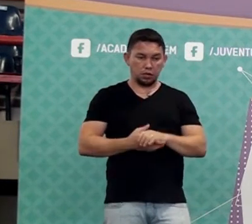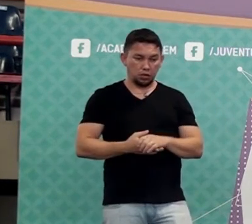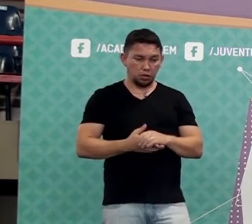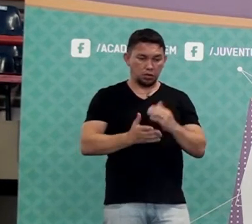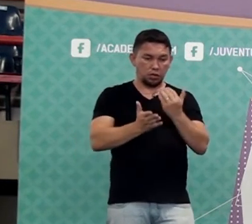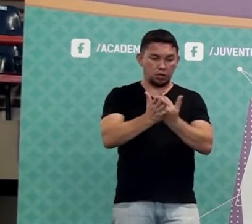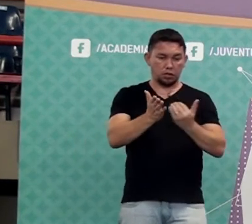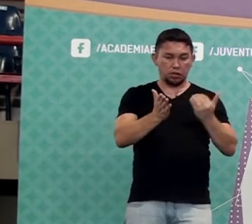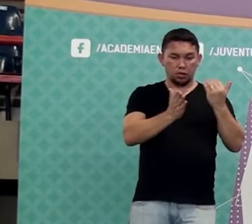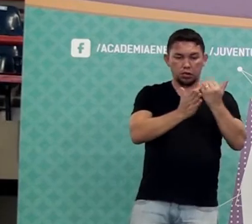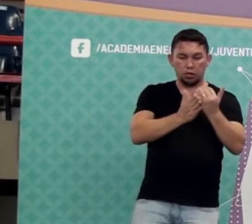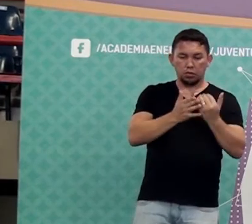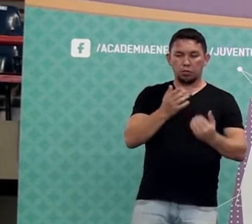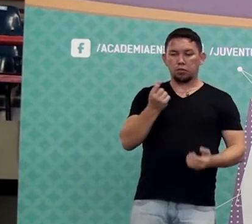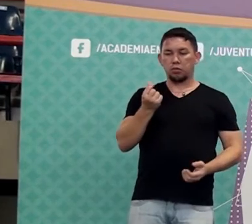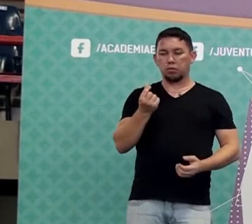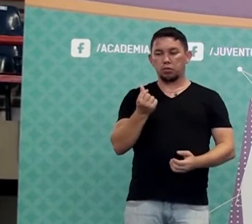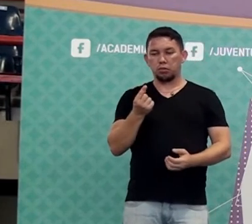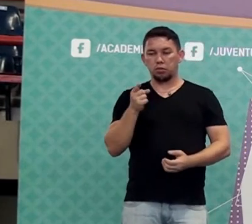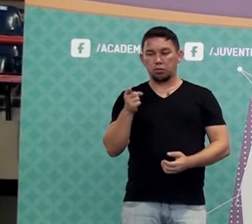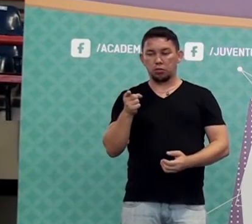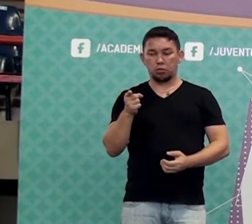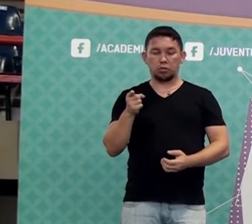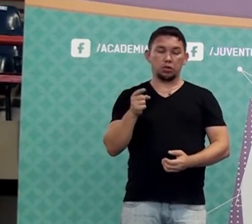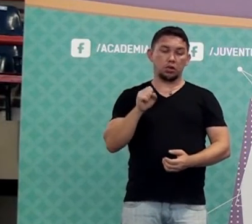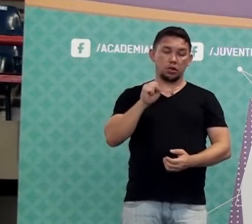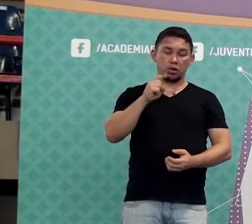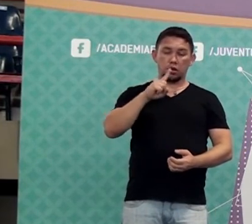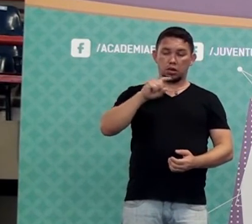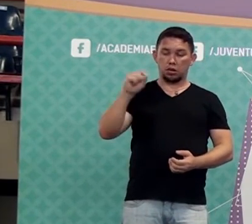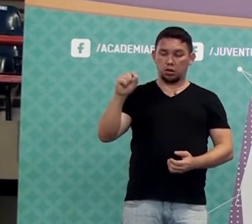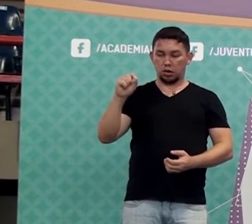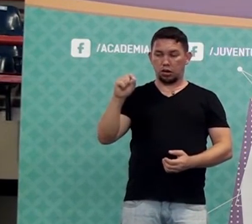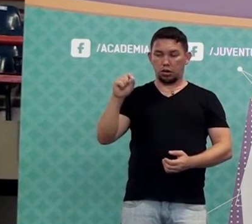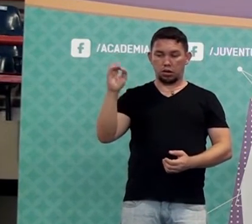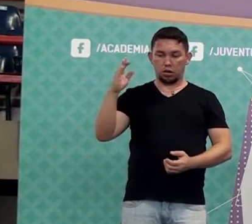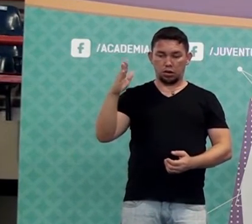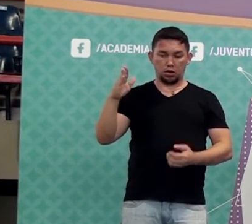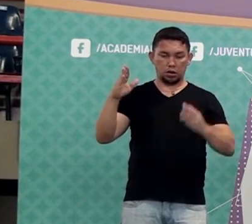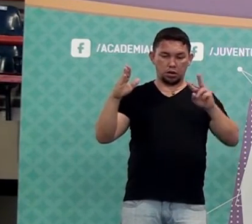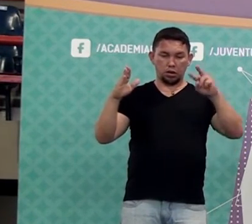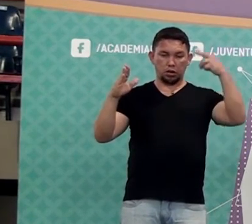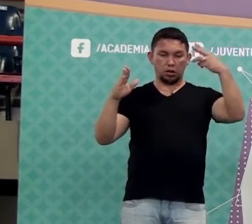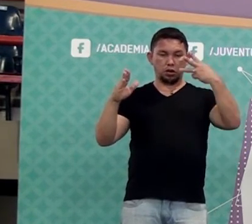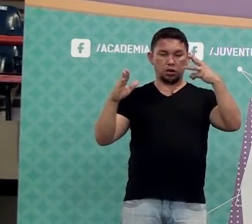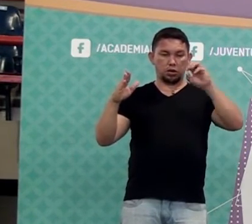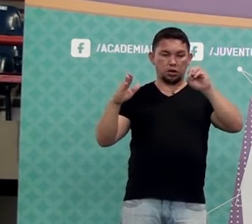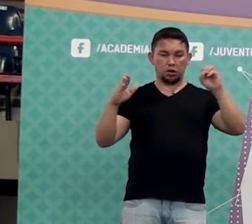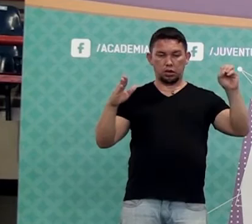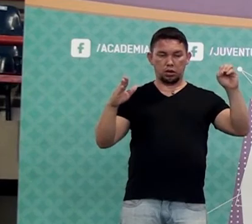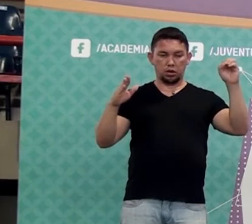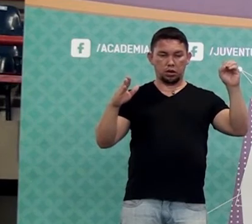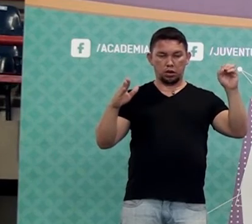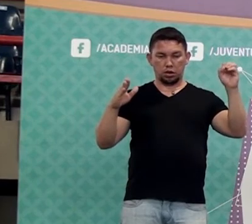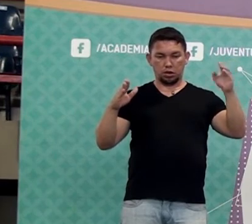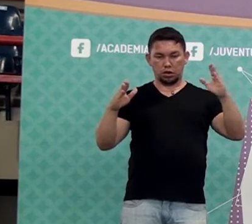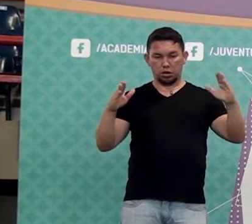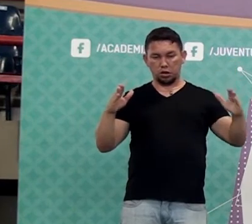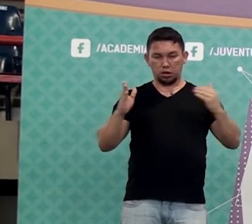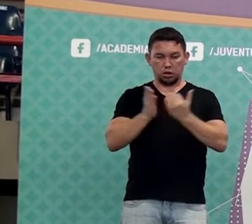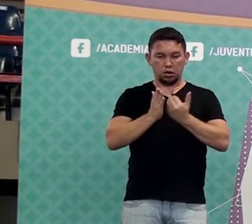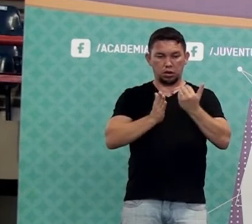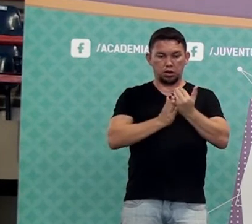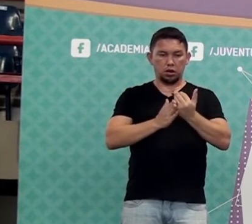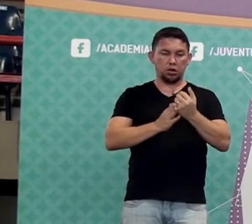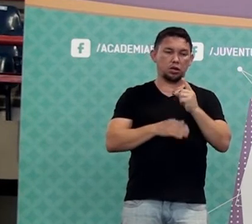Aumento de quanto? Se era cem por cento e passou pra trezentos por cento, o aumento não foi trezentos